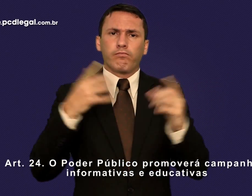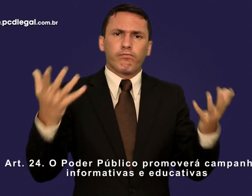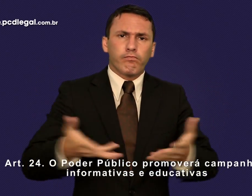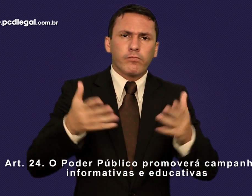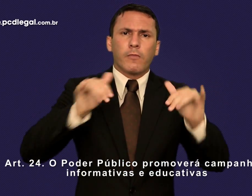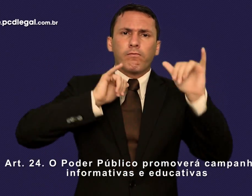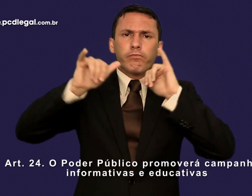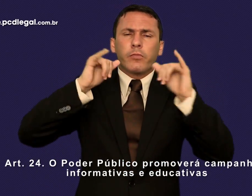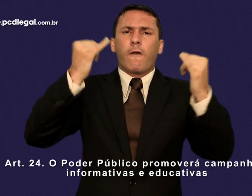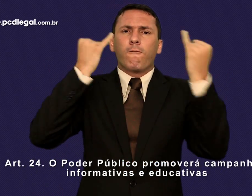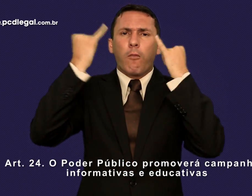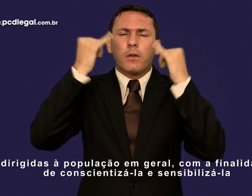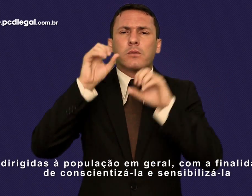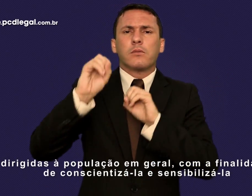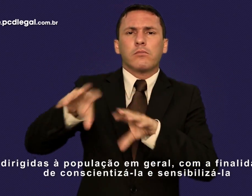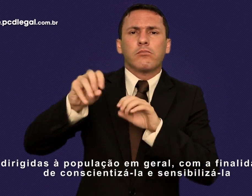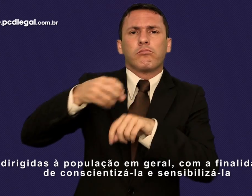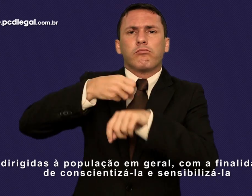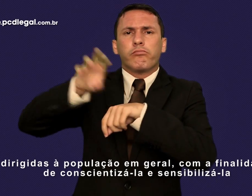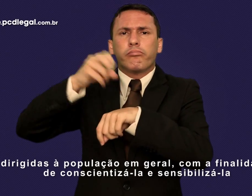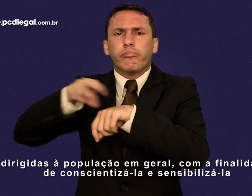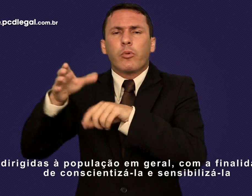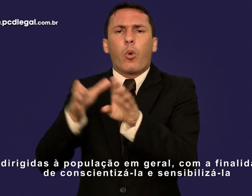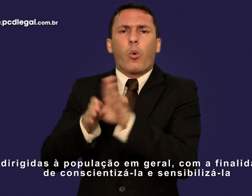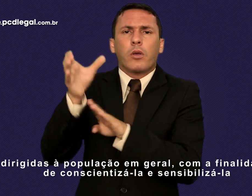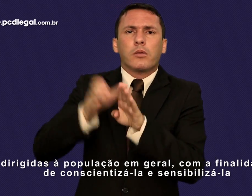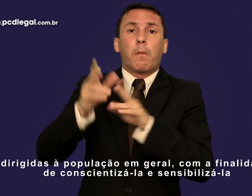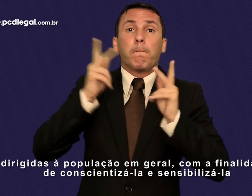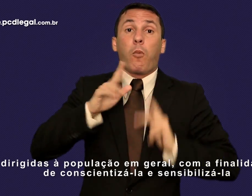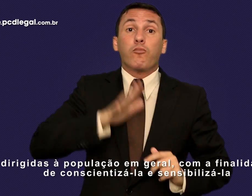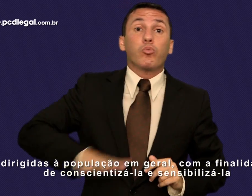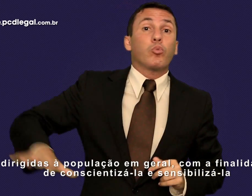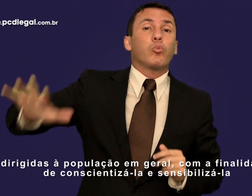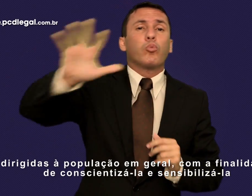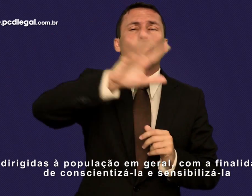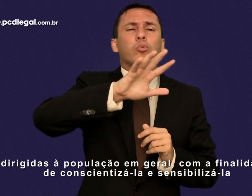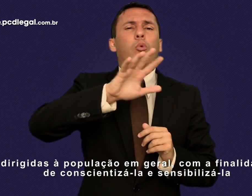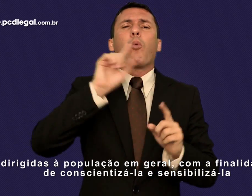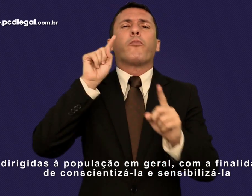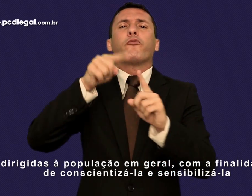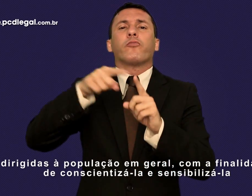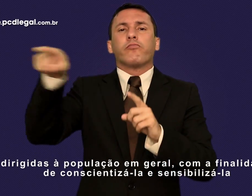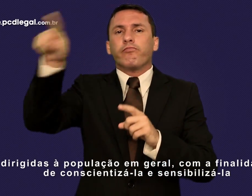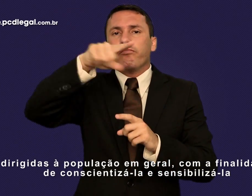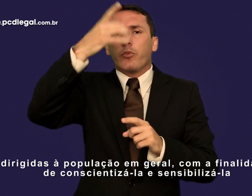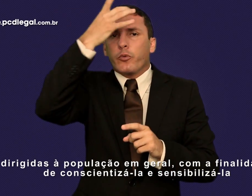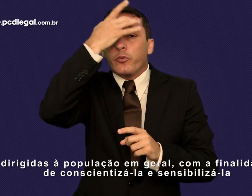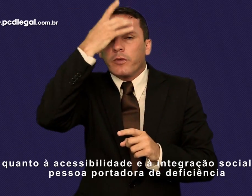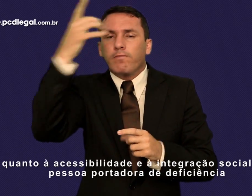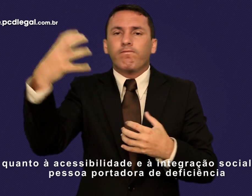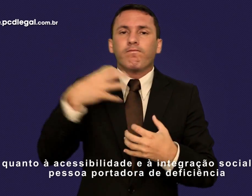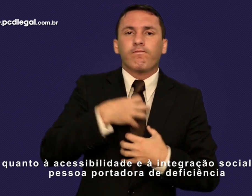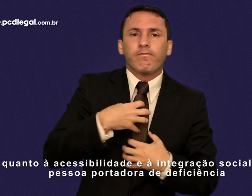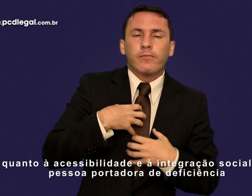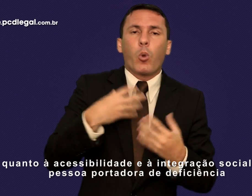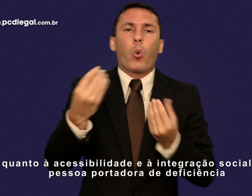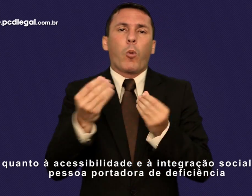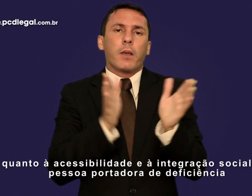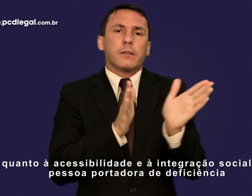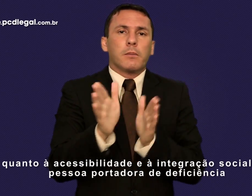informativas e educativas dirigidas à população em geral, com a finalidade de conscientizá-la e sensibilizá-la quanto à acessibilidade e